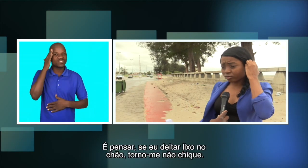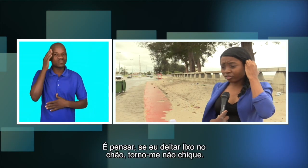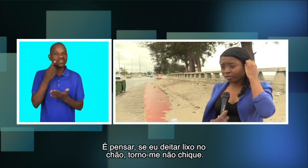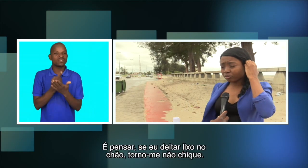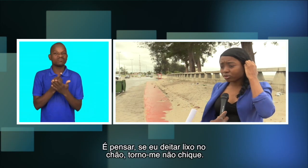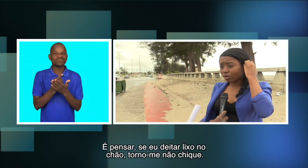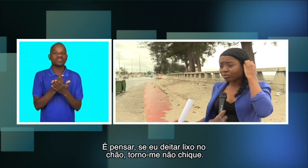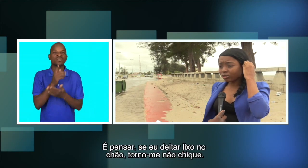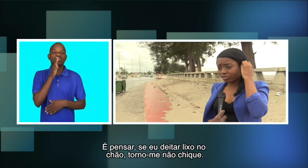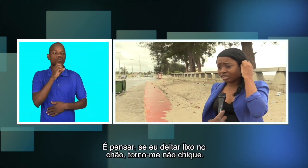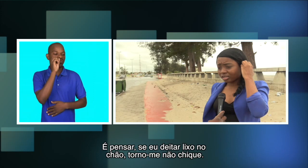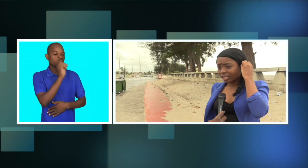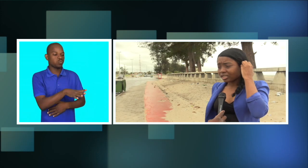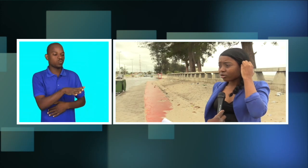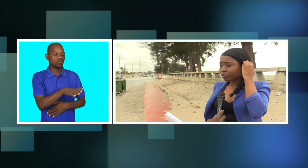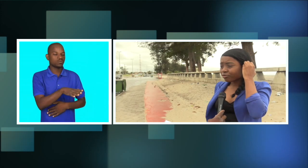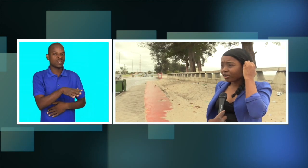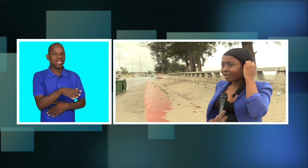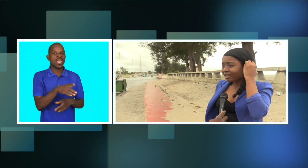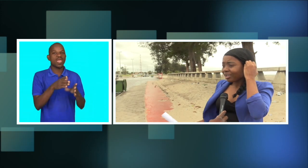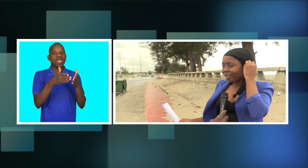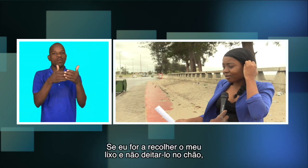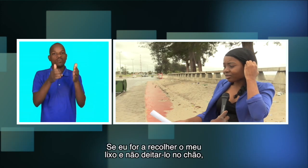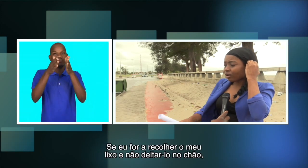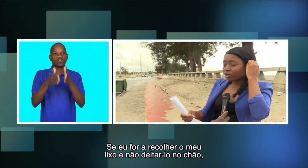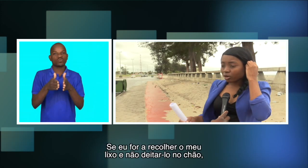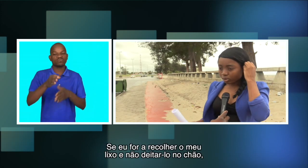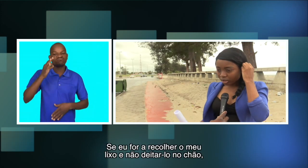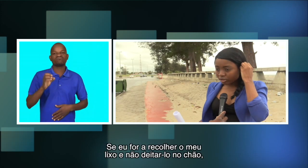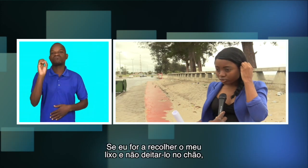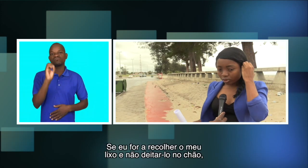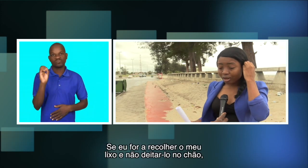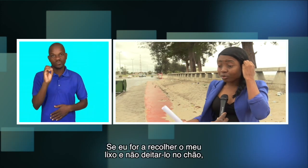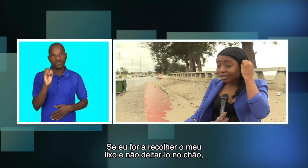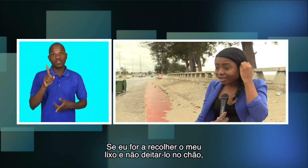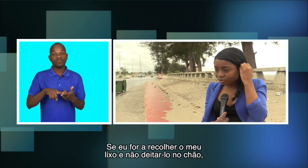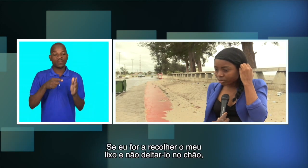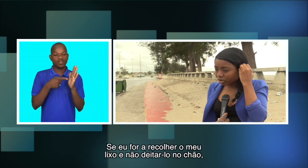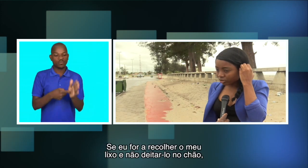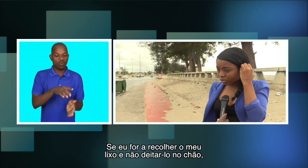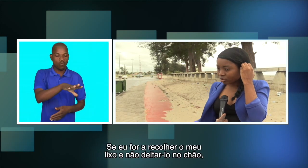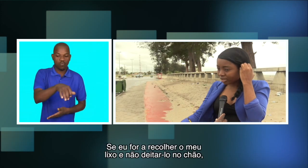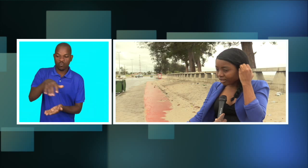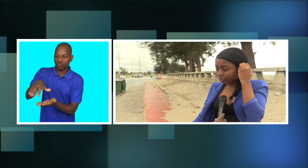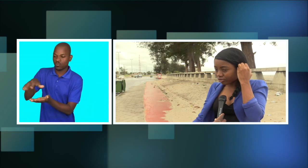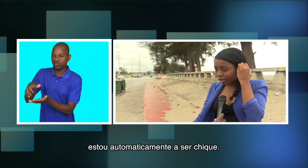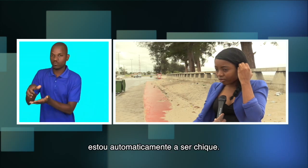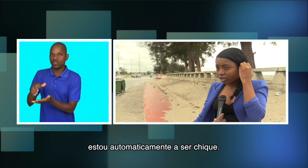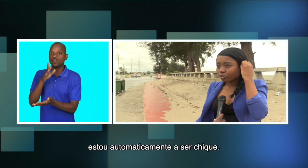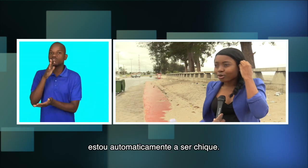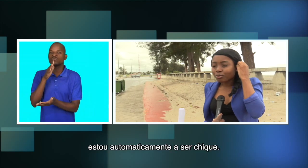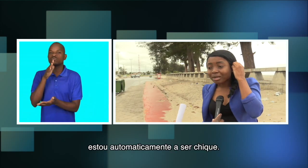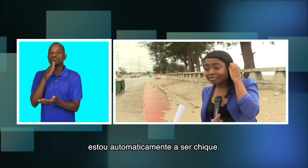o lixo no chão, eu me torno não chique. Então, se eu for a recolher o meu lixo ou a cuidar do meu lixo e não deitar no